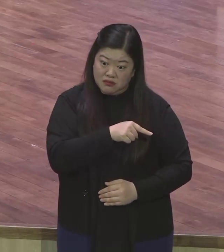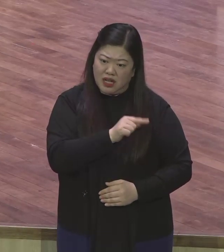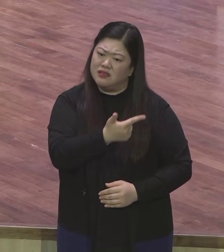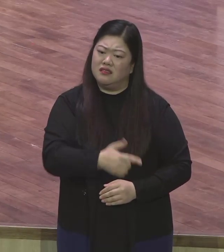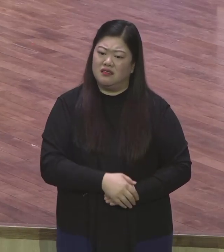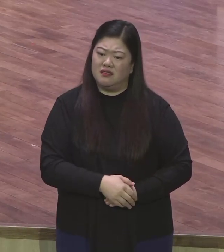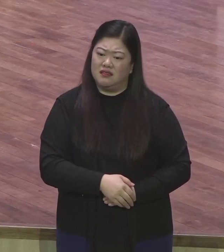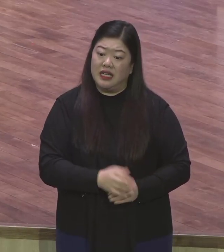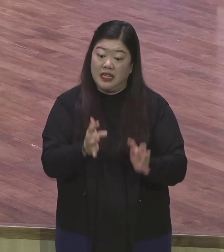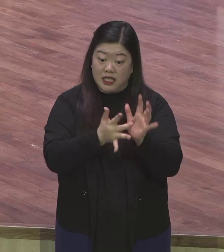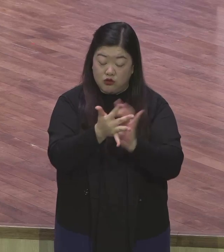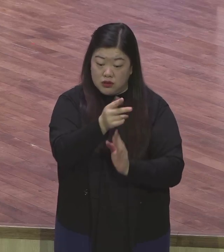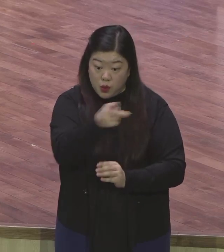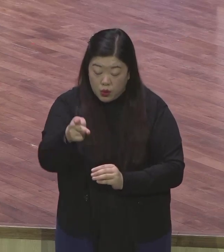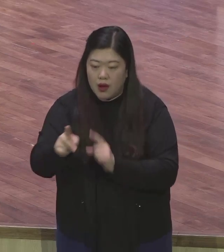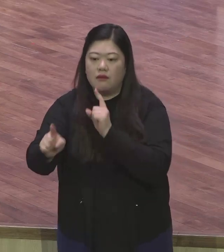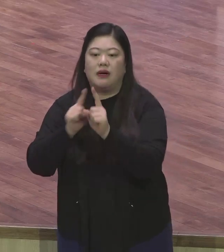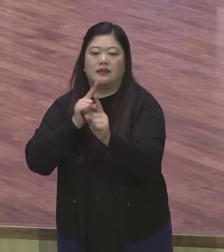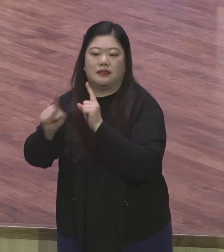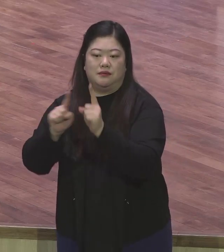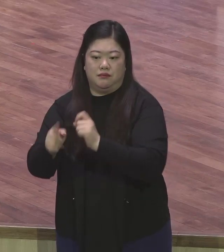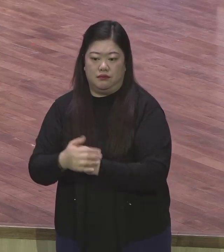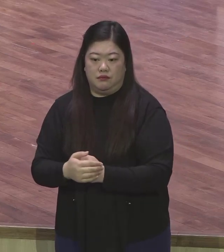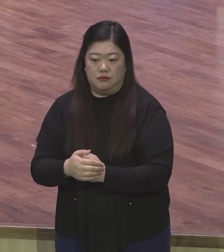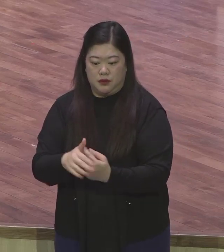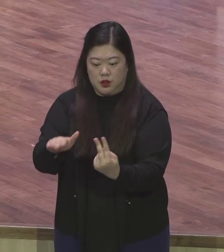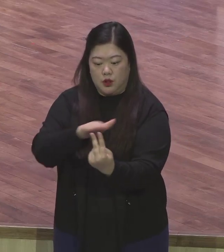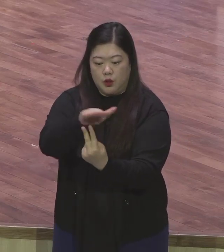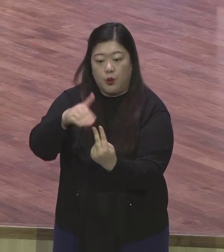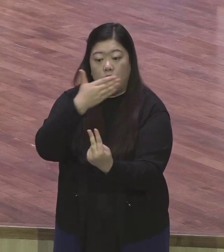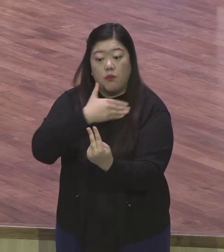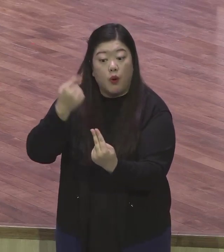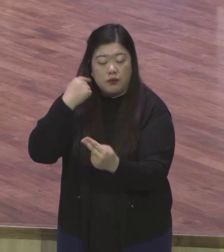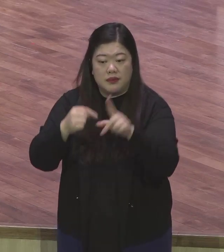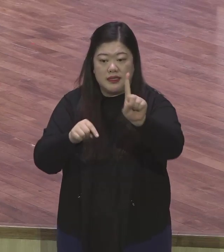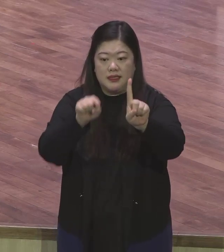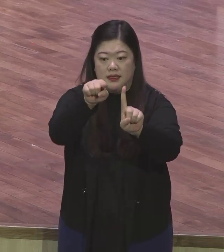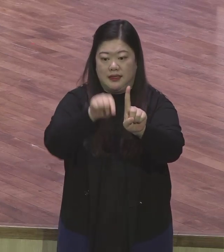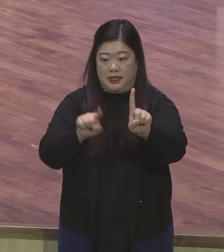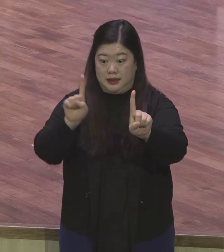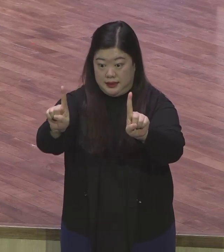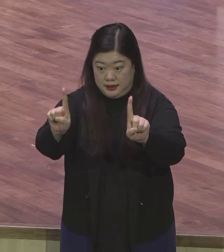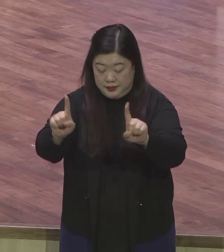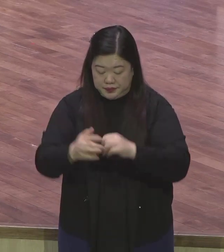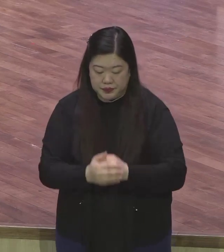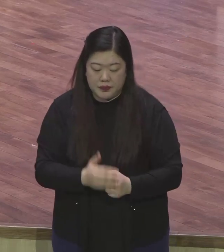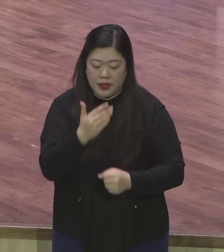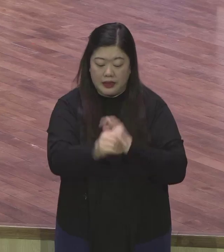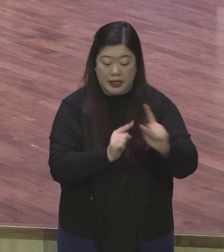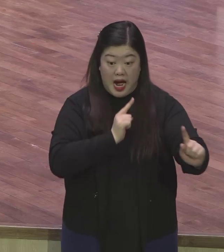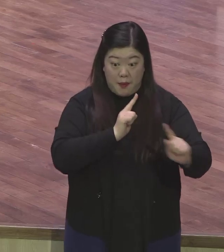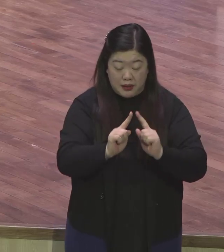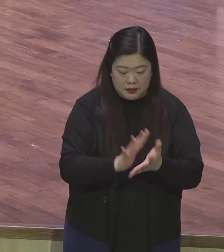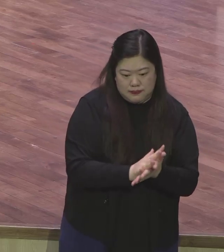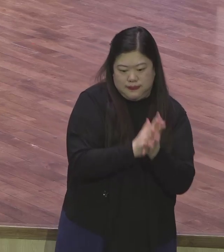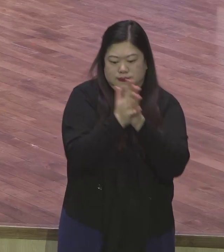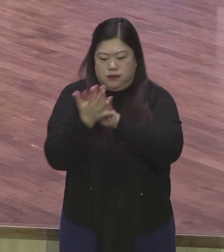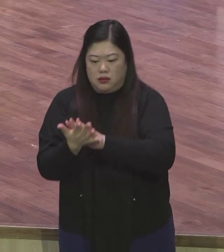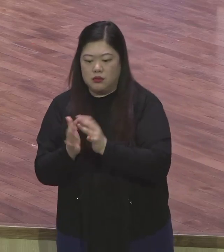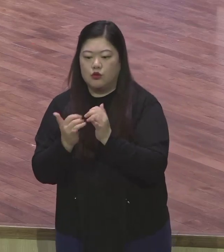말씀 그래서 요한복 1장 1절에 말씀이 육신이 되어 우리가 안 돼 거하시며 은혜 충만하다 독신자 영광이 오기